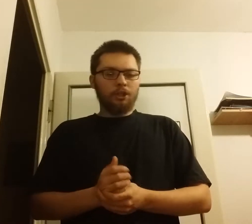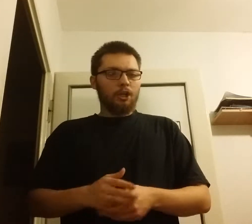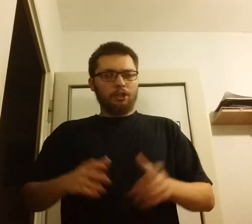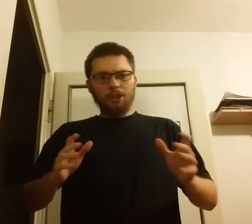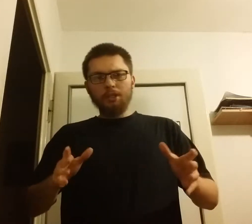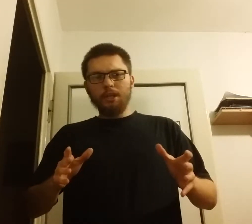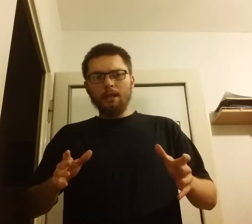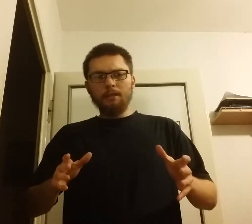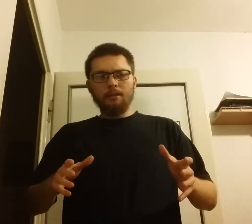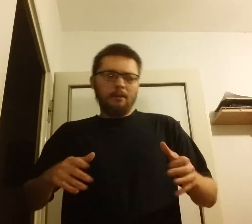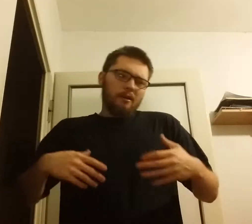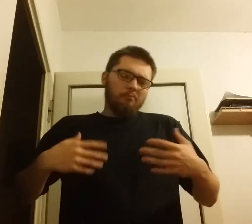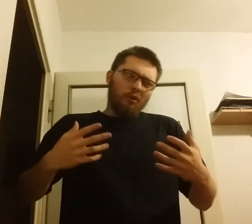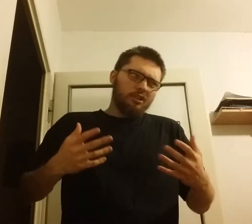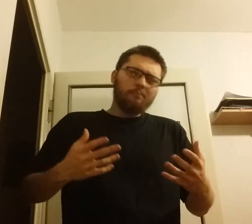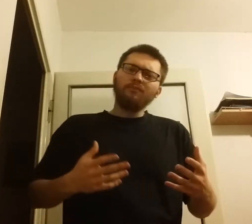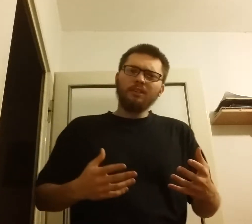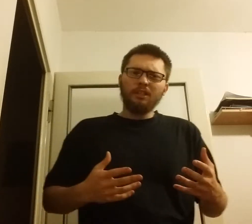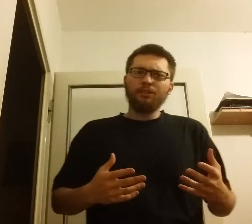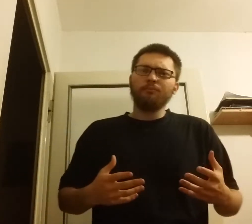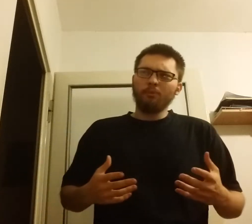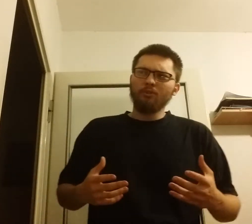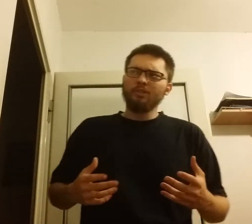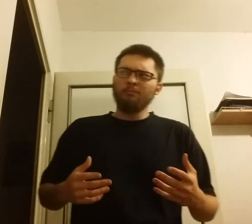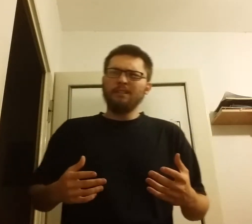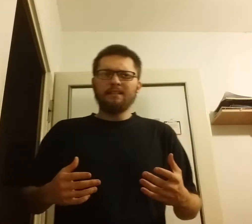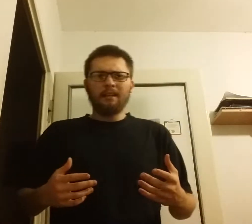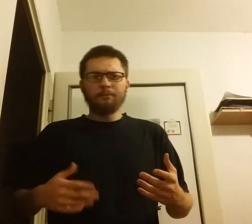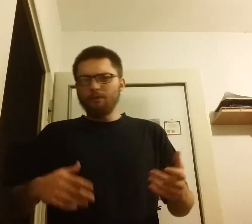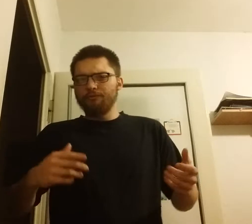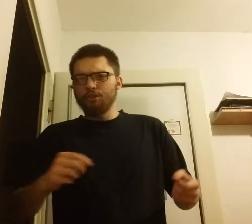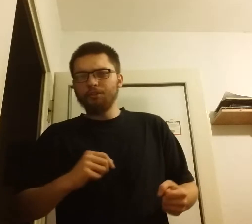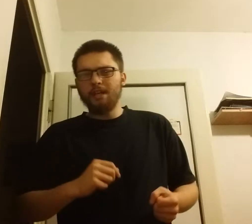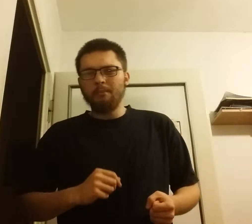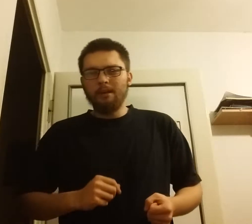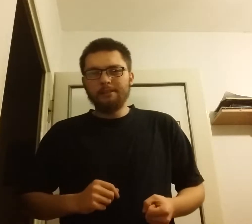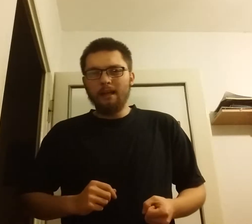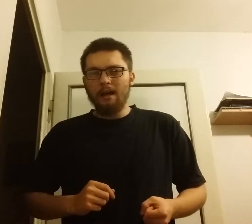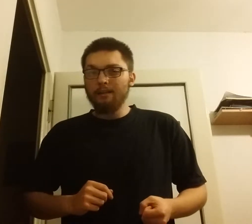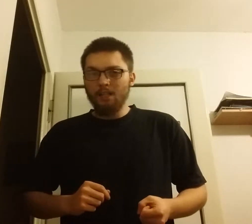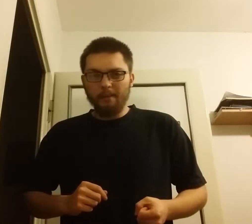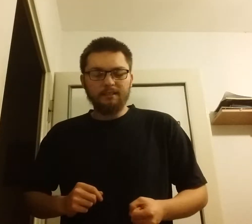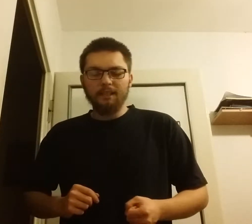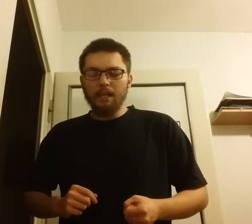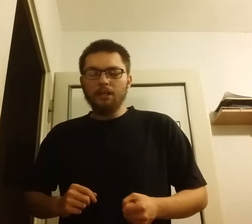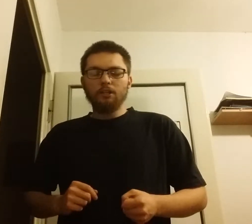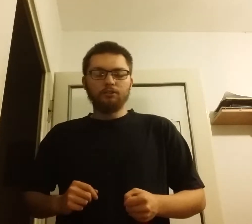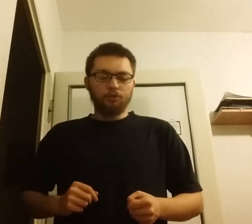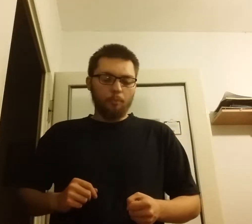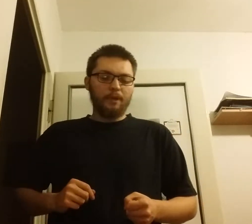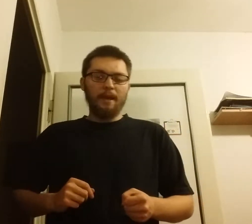siedzieli, można powiedzieć wprost, że byli takim wrzodem na niemieckiej dupie,